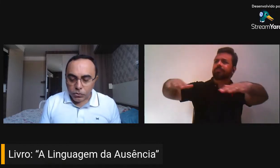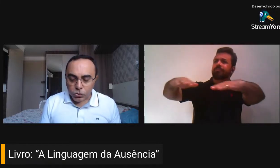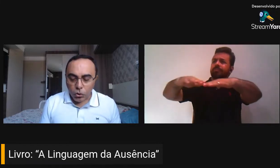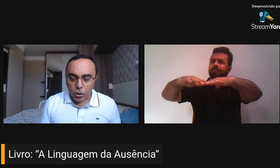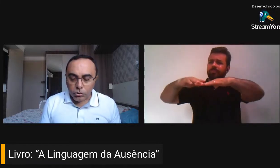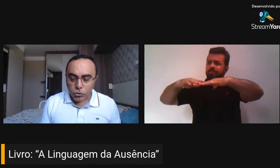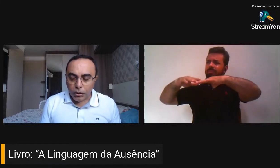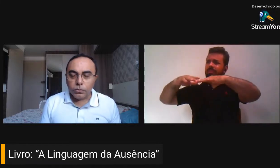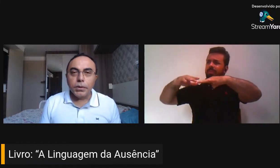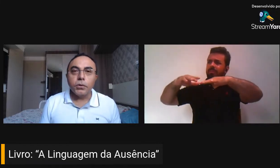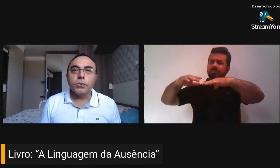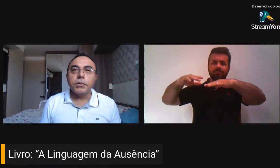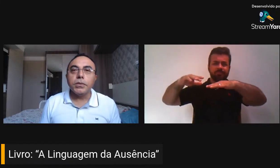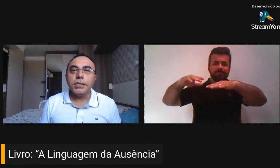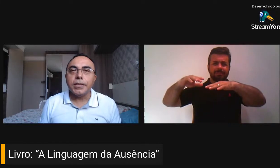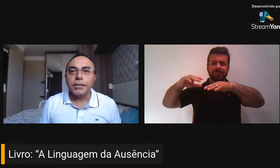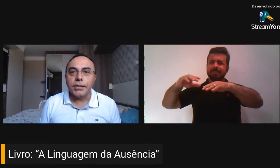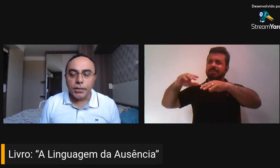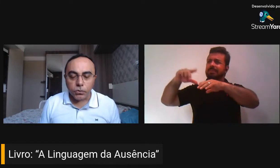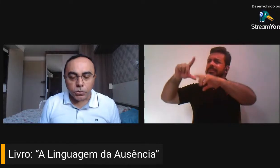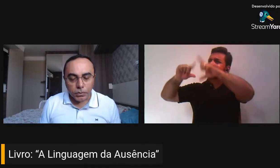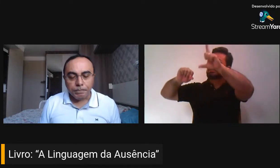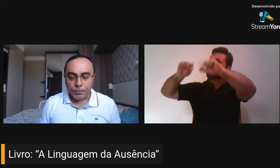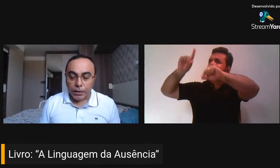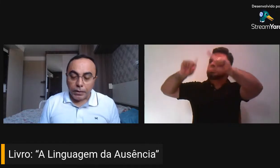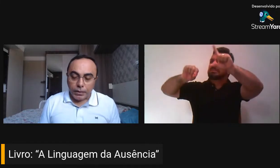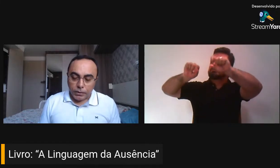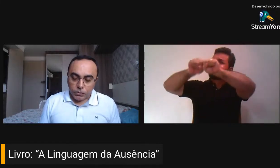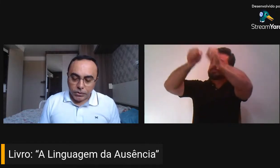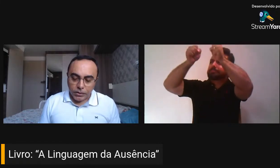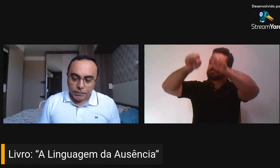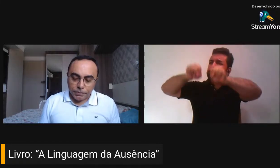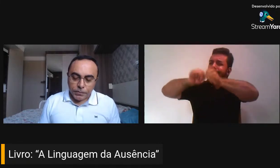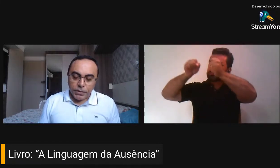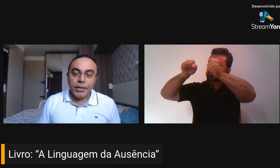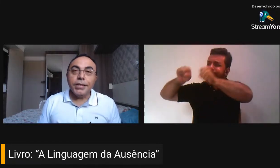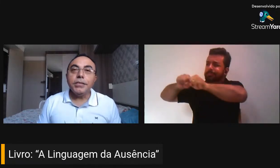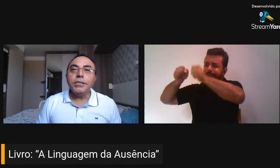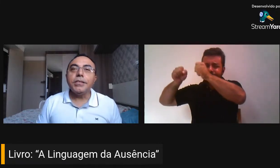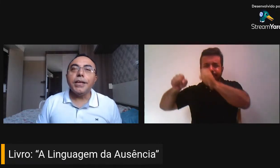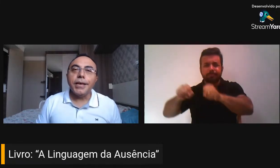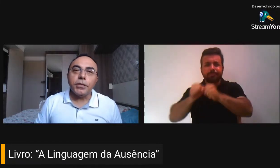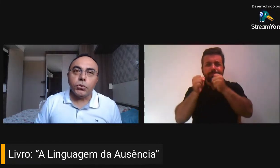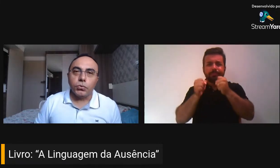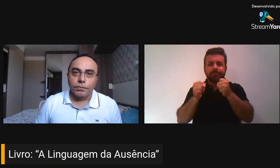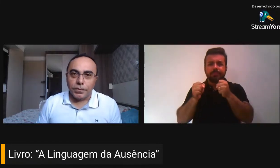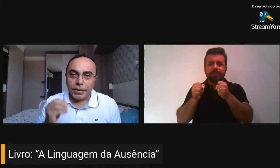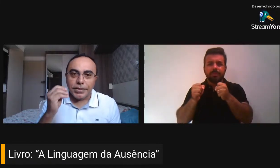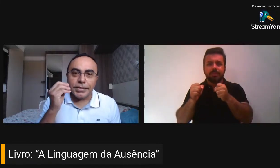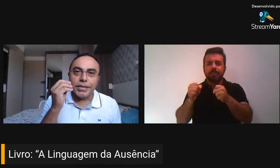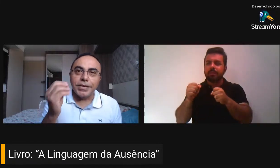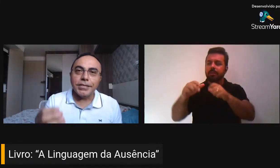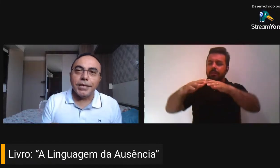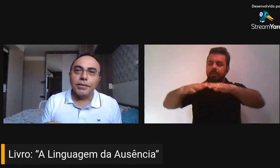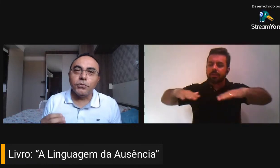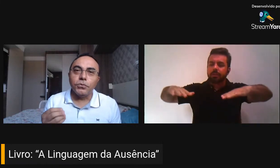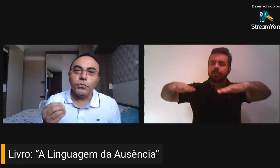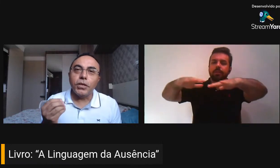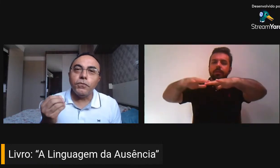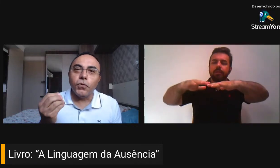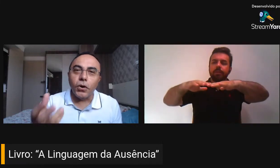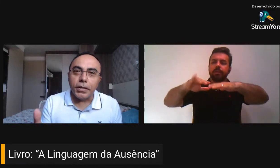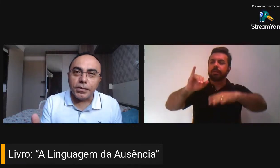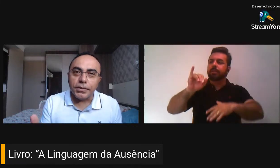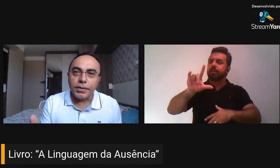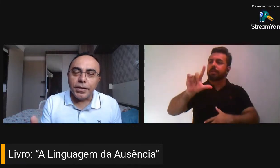aos seus olhos choram deuses esquecidos, ou seja, ilhas de silêncio, essas crianças não